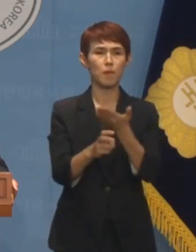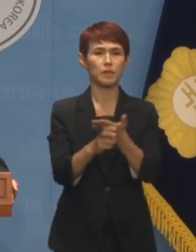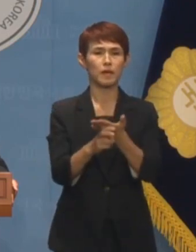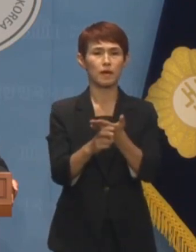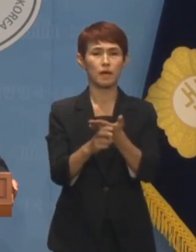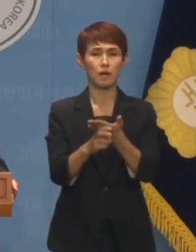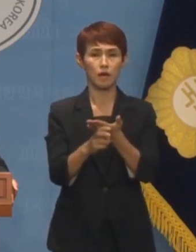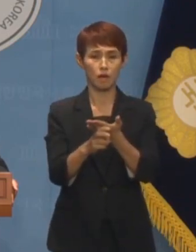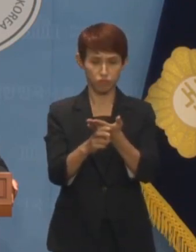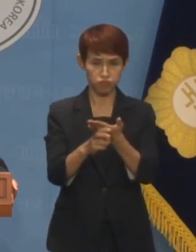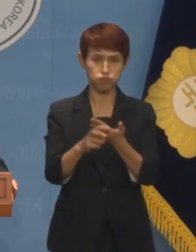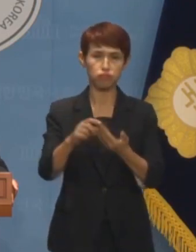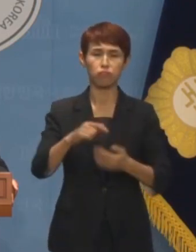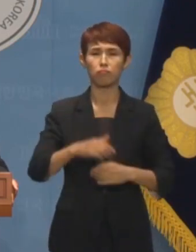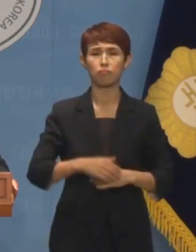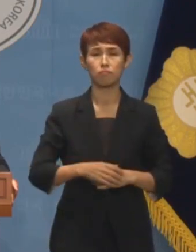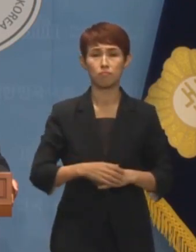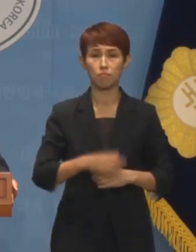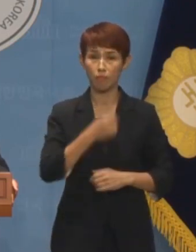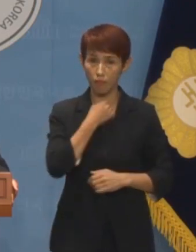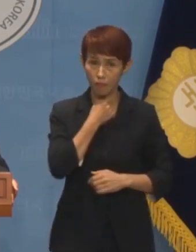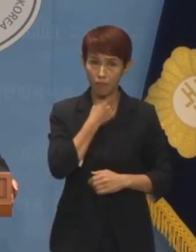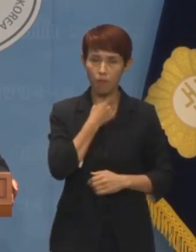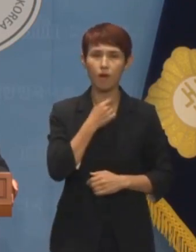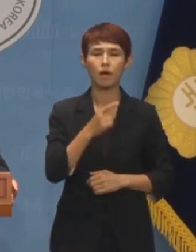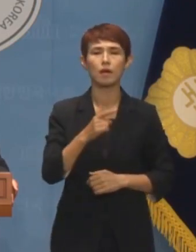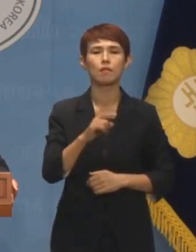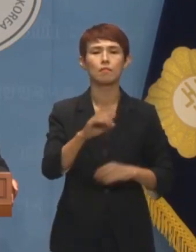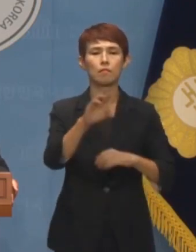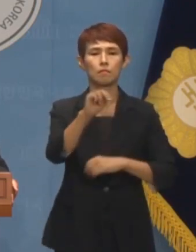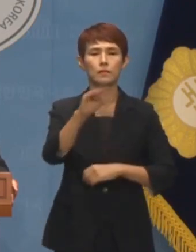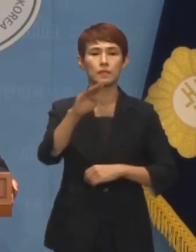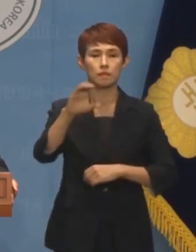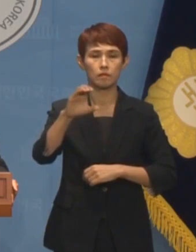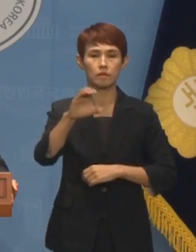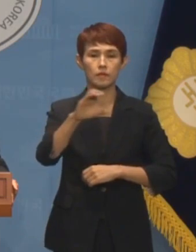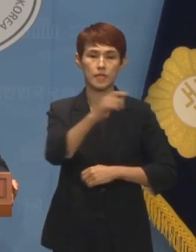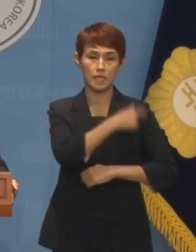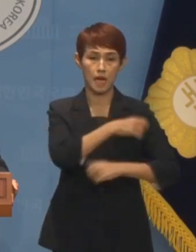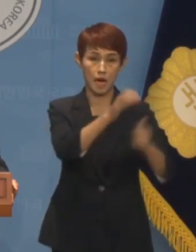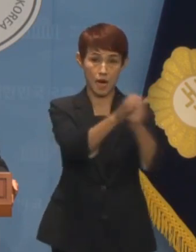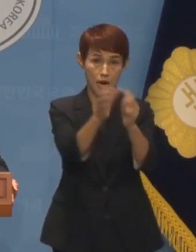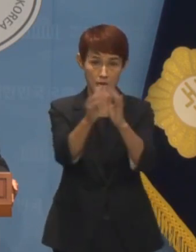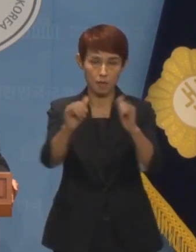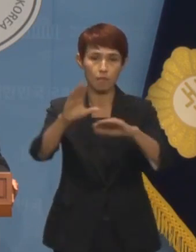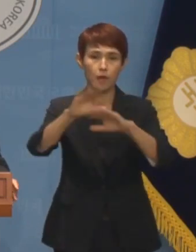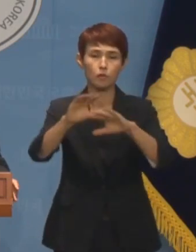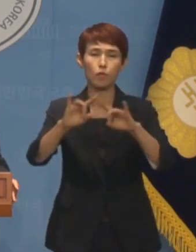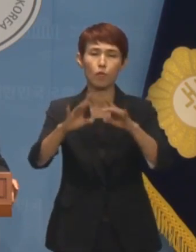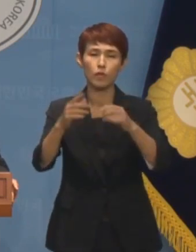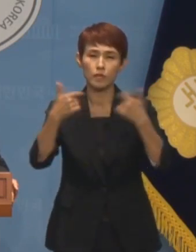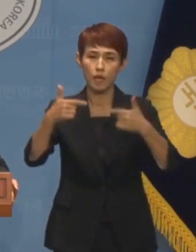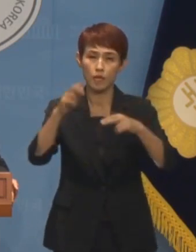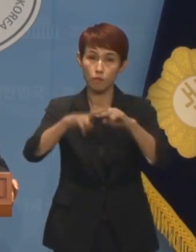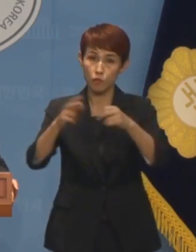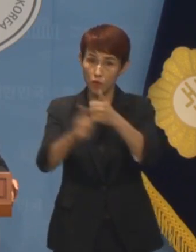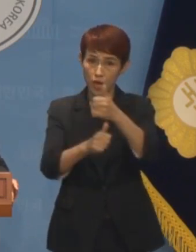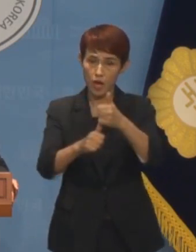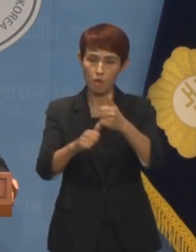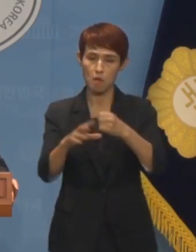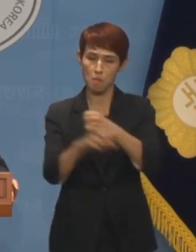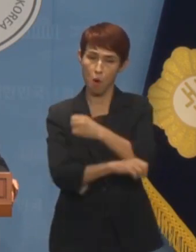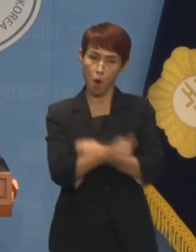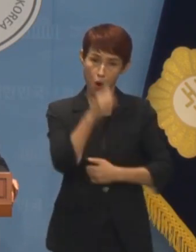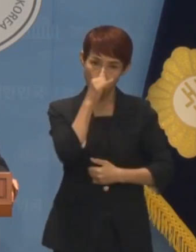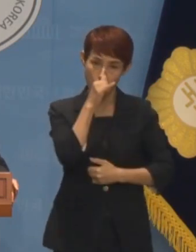규정할 정도에 이르려면 박문진 이사를 선임한 방통위 상임위원이 부정한 이득을 취하거나